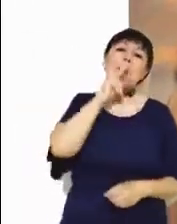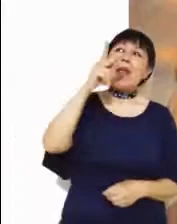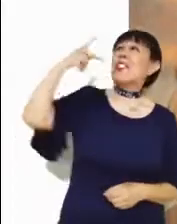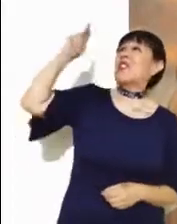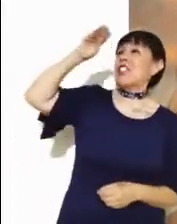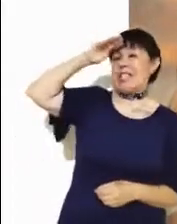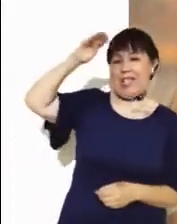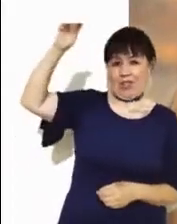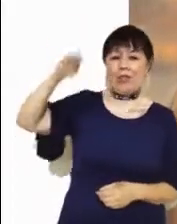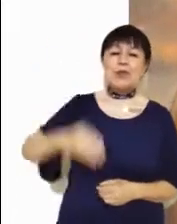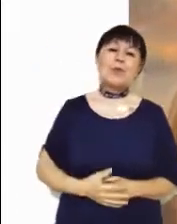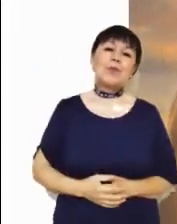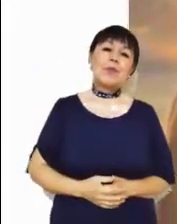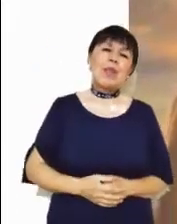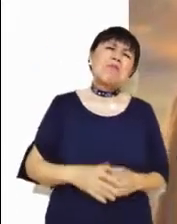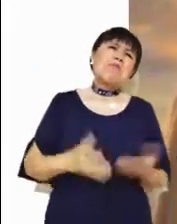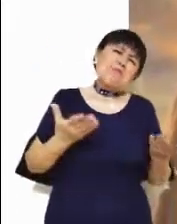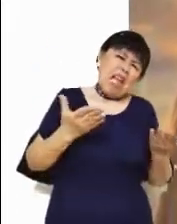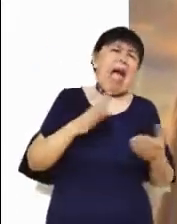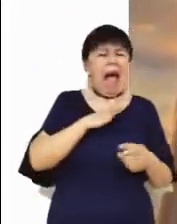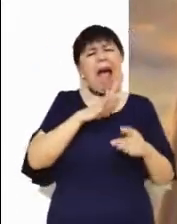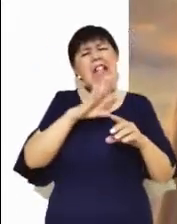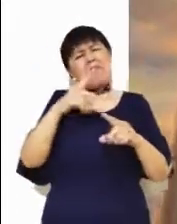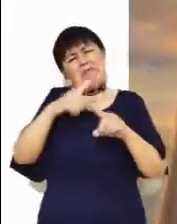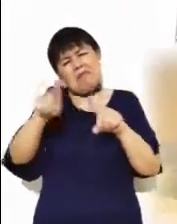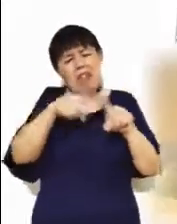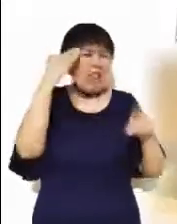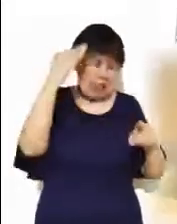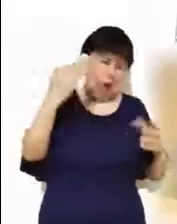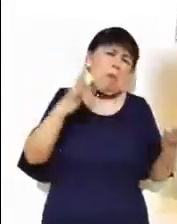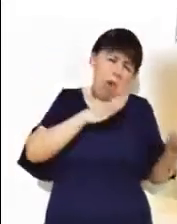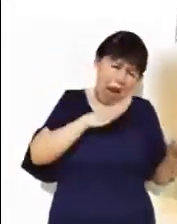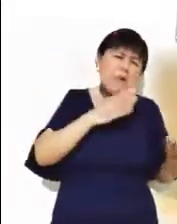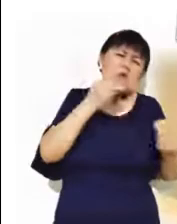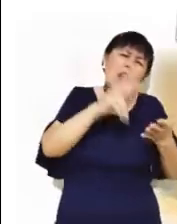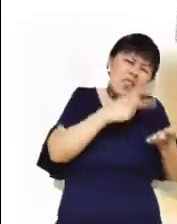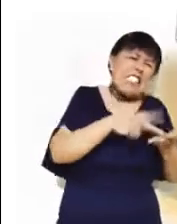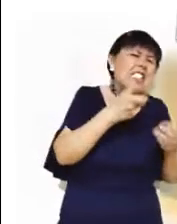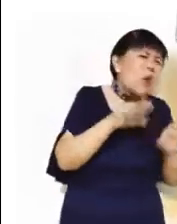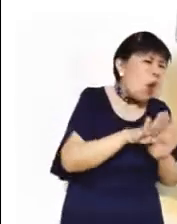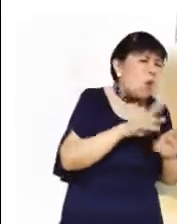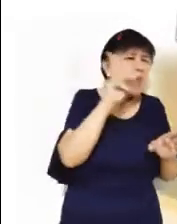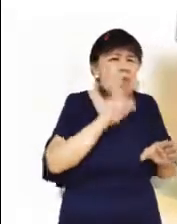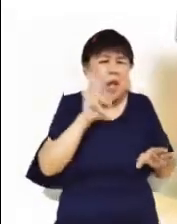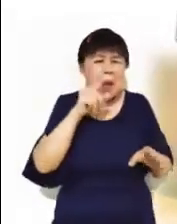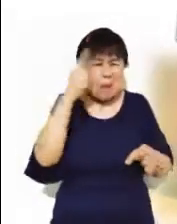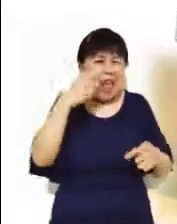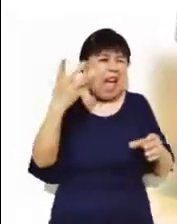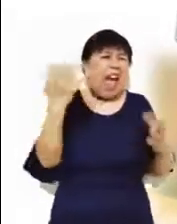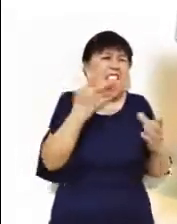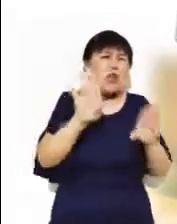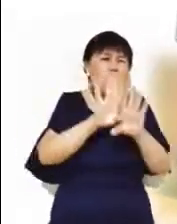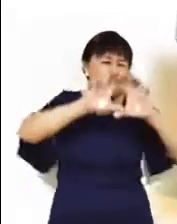Palabra del Señor En diferentes épocas y en diferentes lugares ha habido intentos de hacer de toda una nación